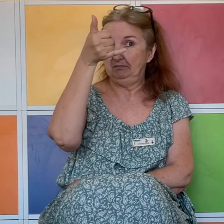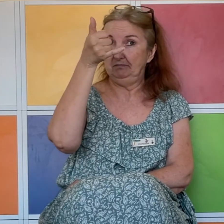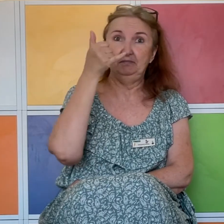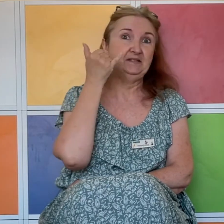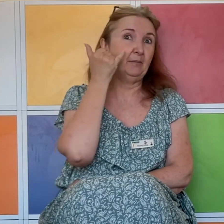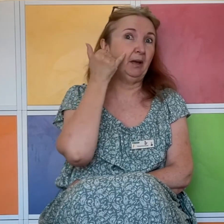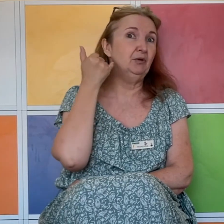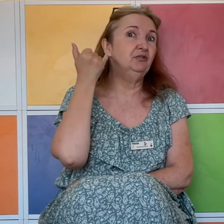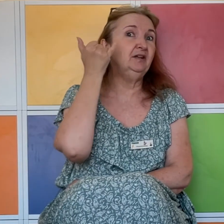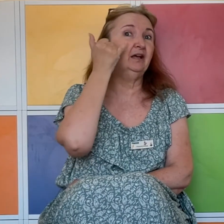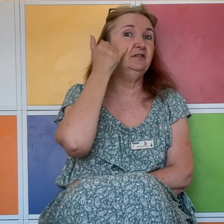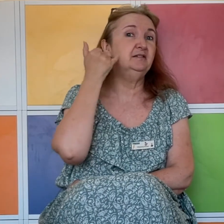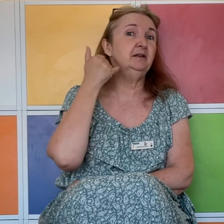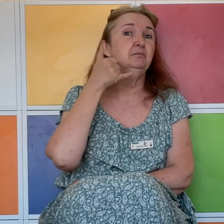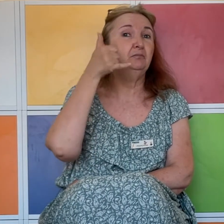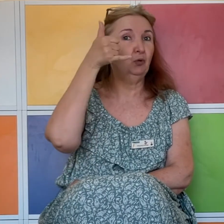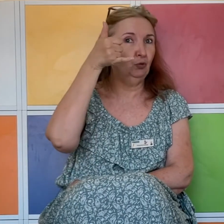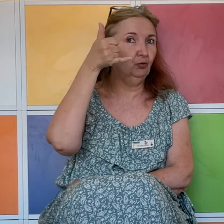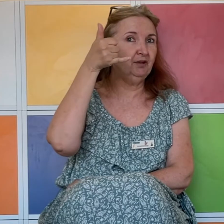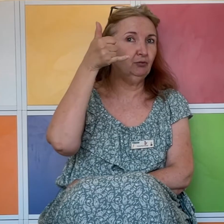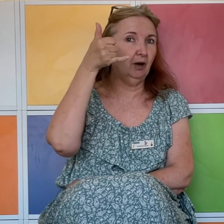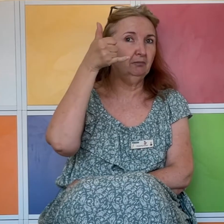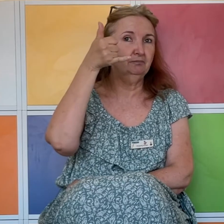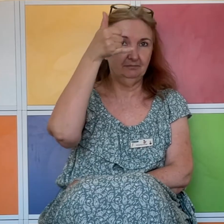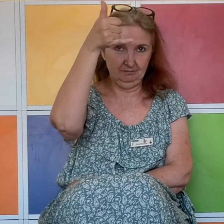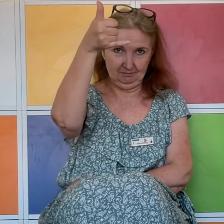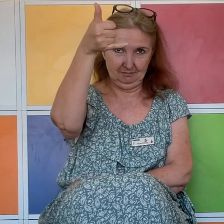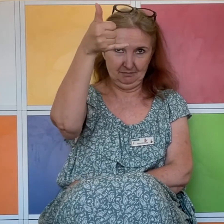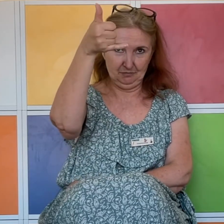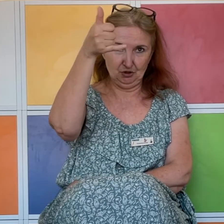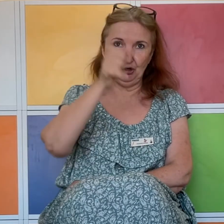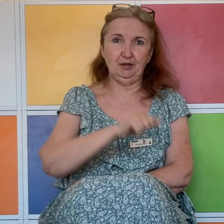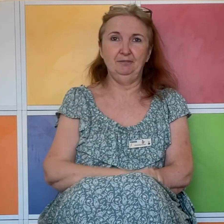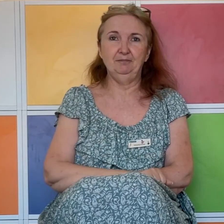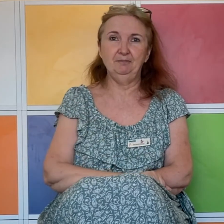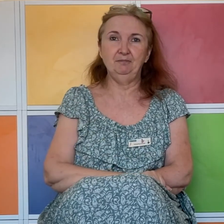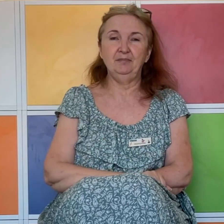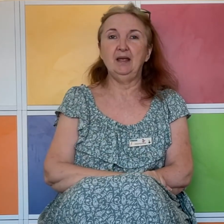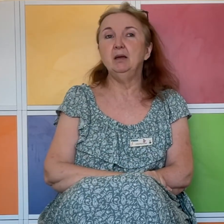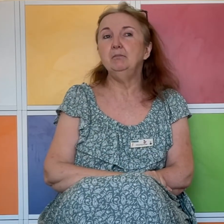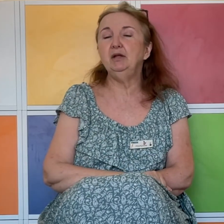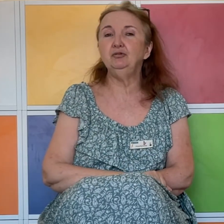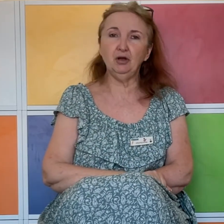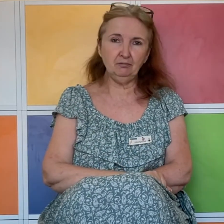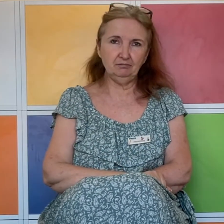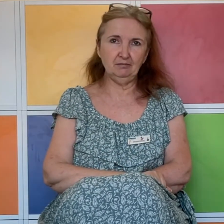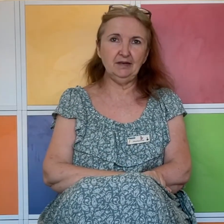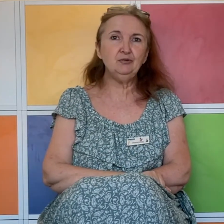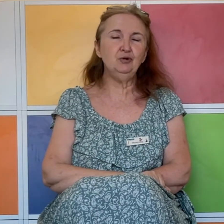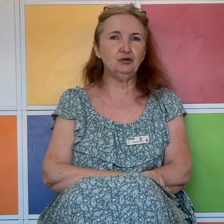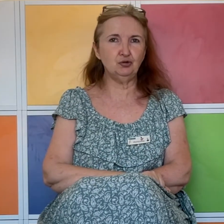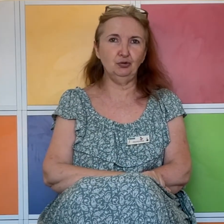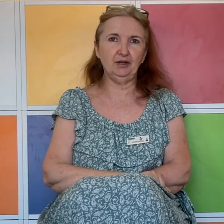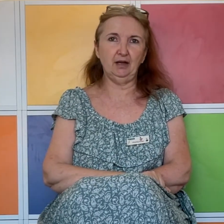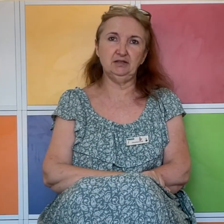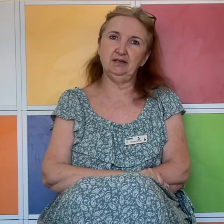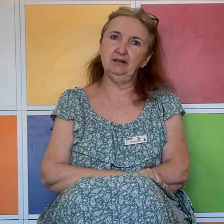Ça permet aussi de réviser le nom des doigts. Jaune. Maintenant, les couleurs secondaires,'est-à-dire